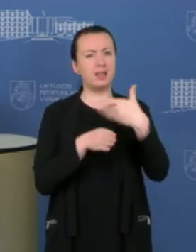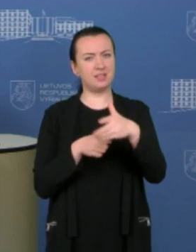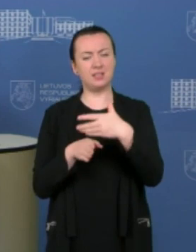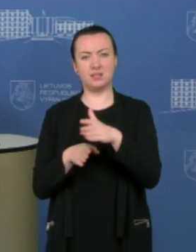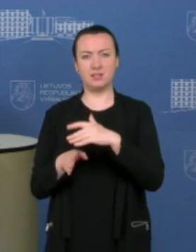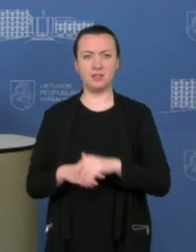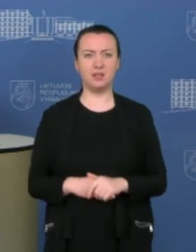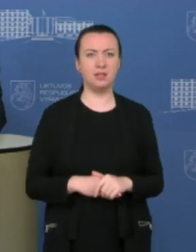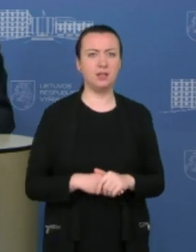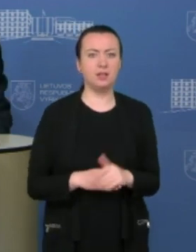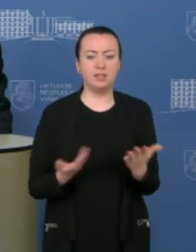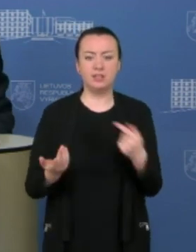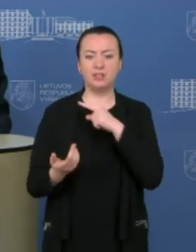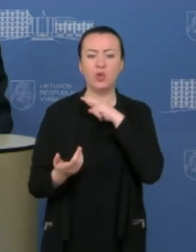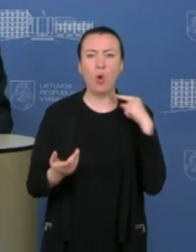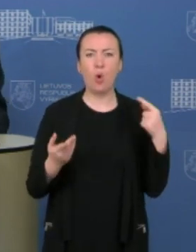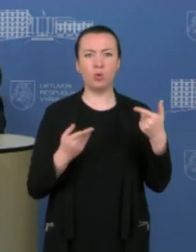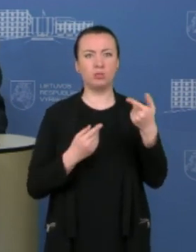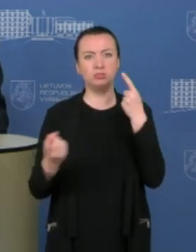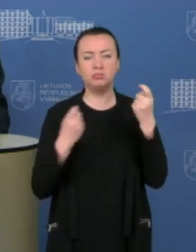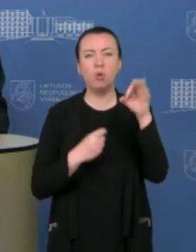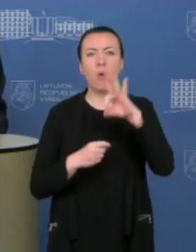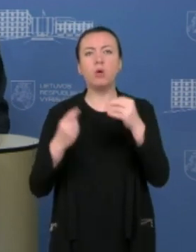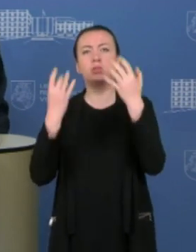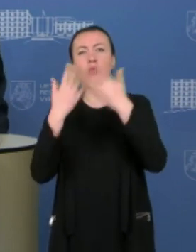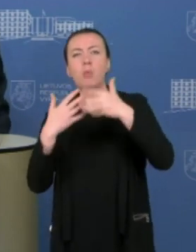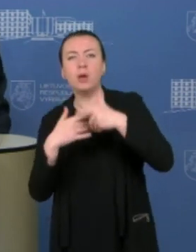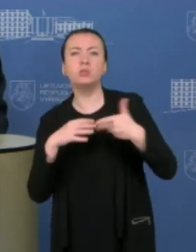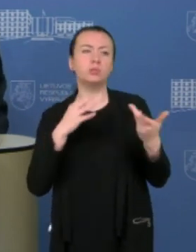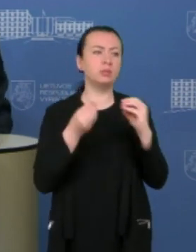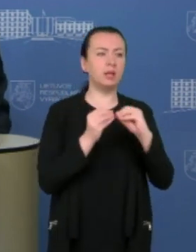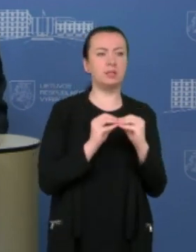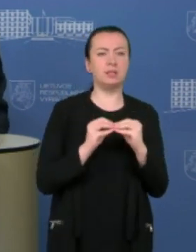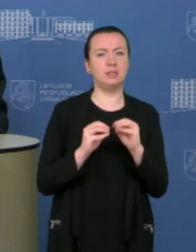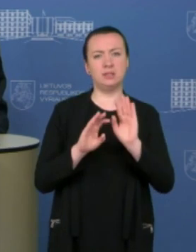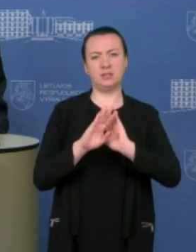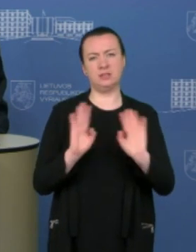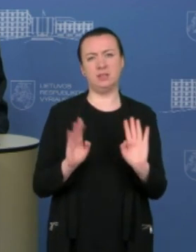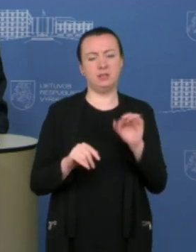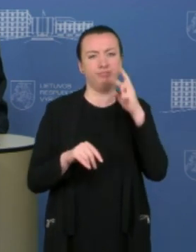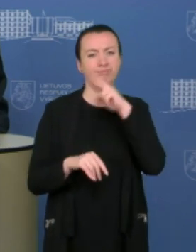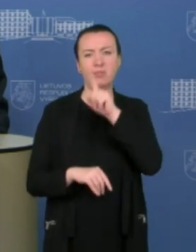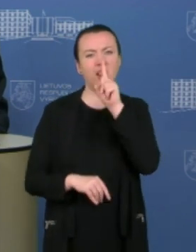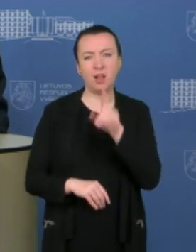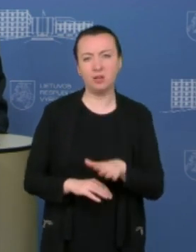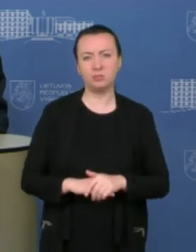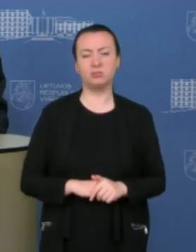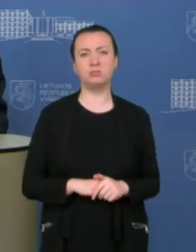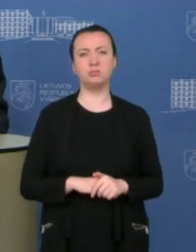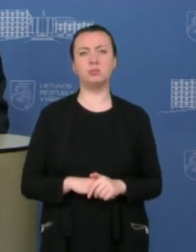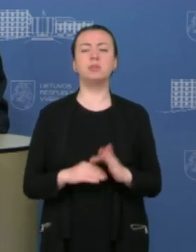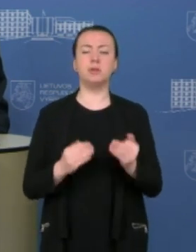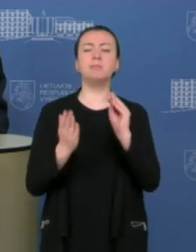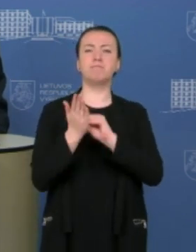tiek daug visko dėl tų domenų tarėmės, kad aš nenoriu Jūsų suklaidinti. Tai mes